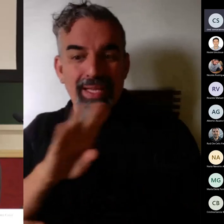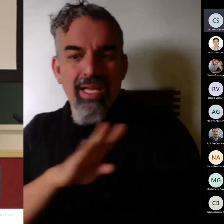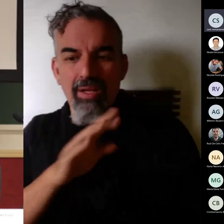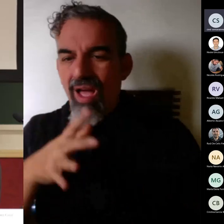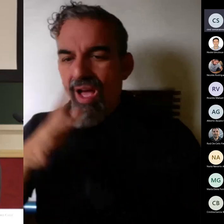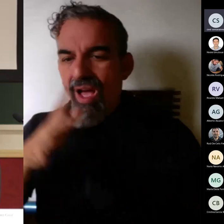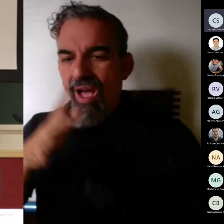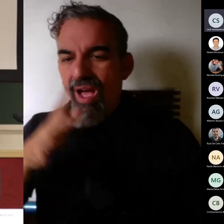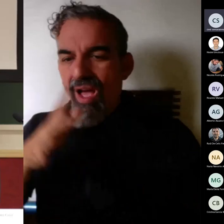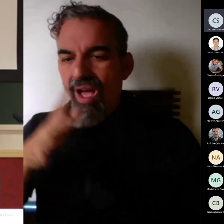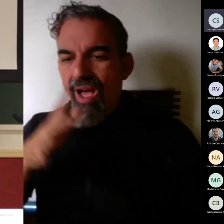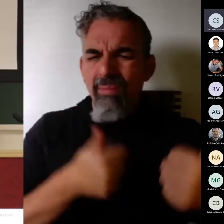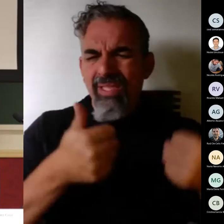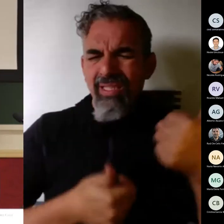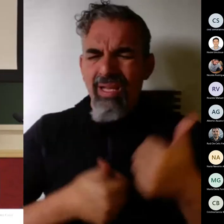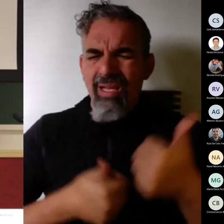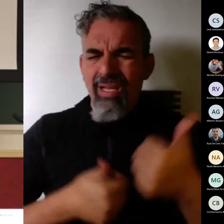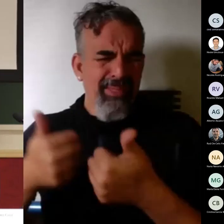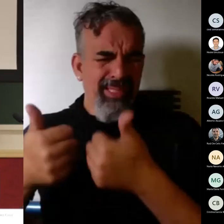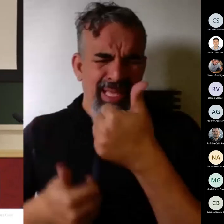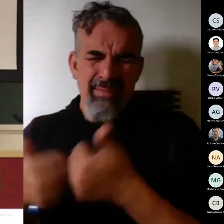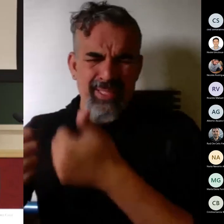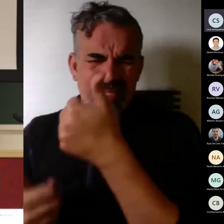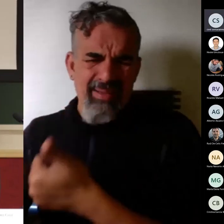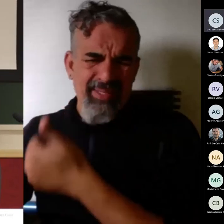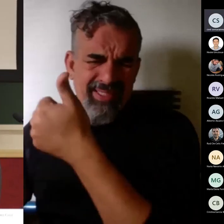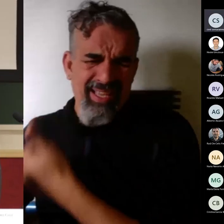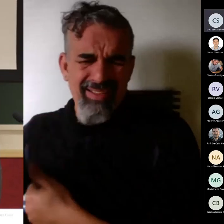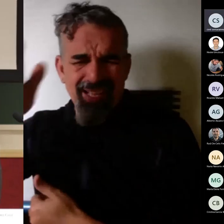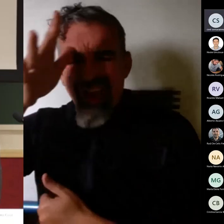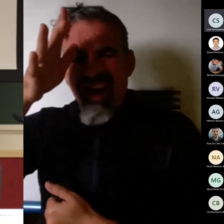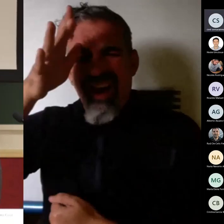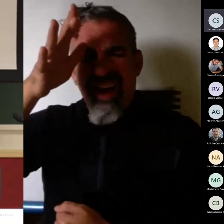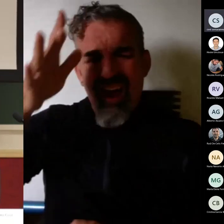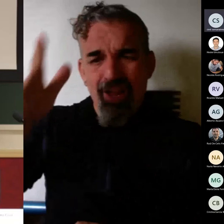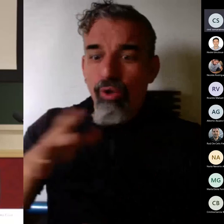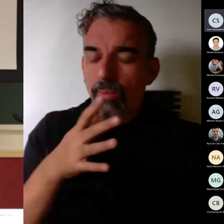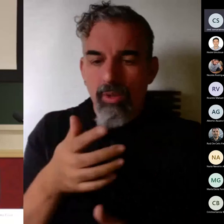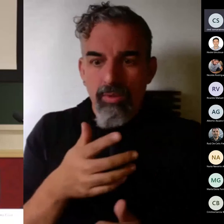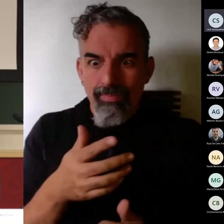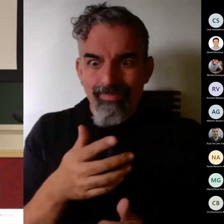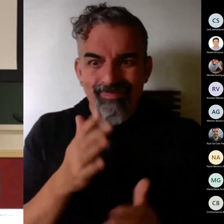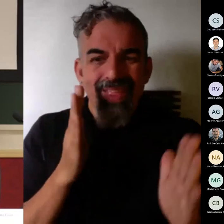de hacer exámenes porque es lo único que hacen